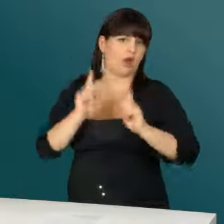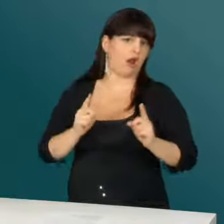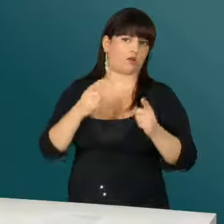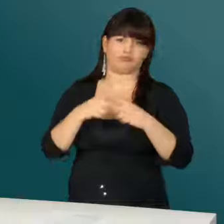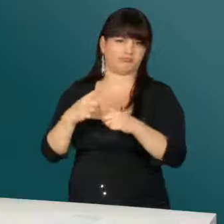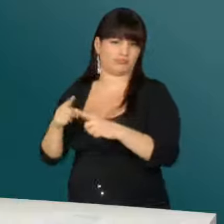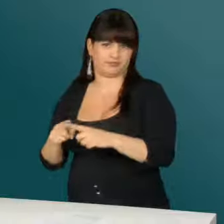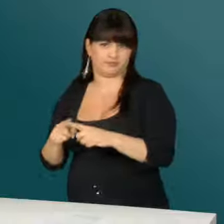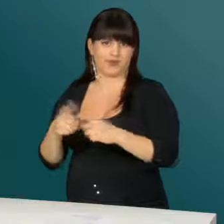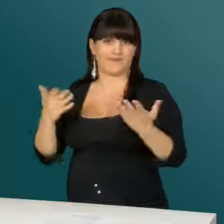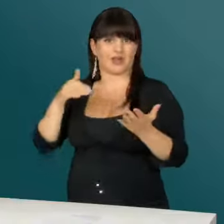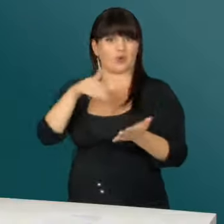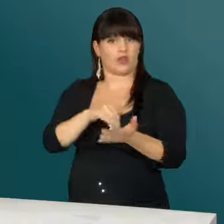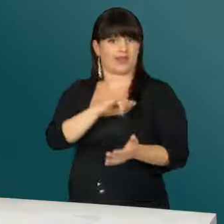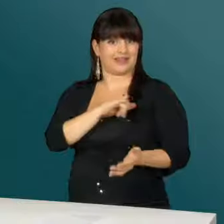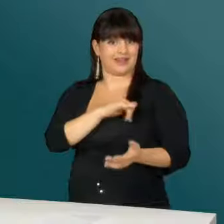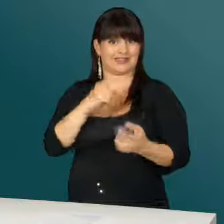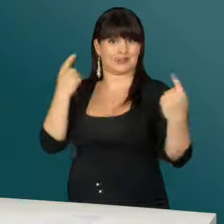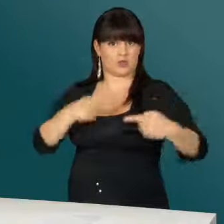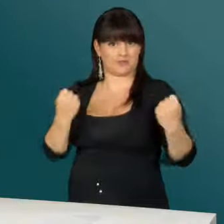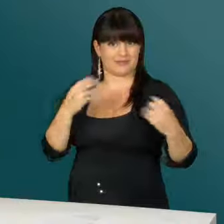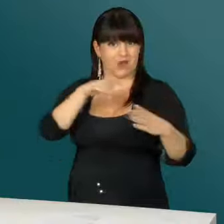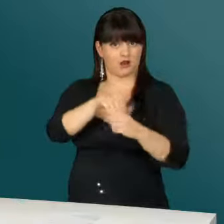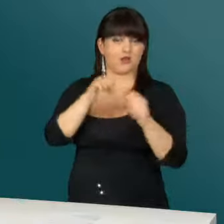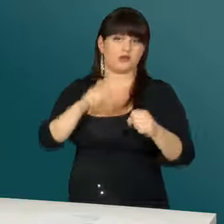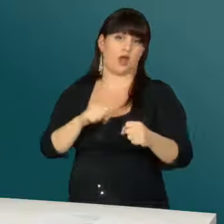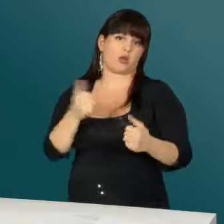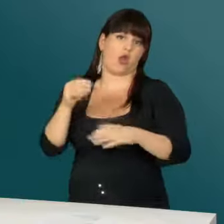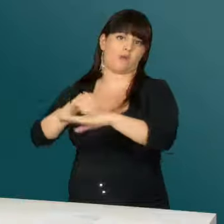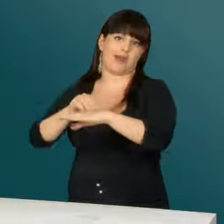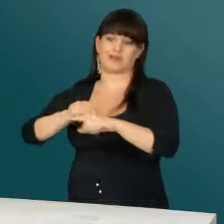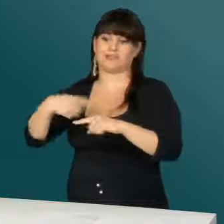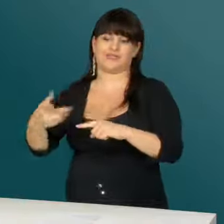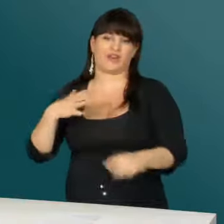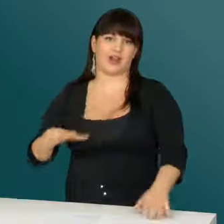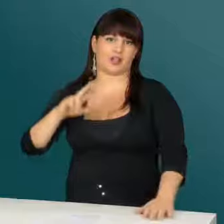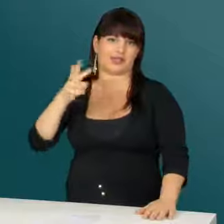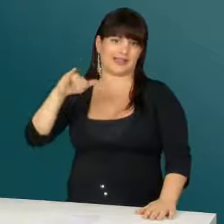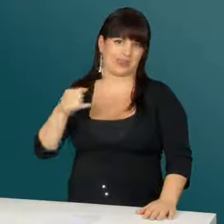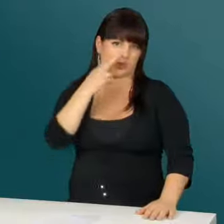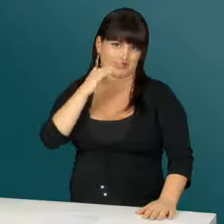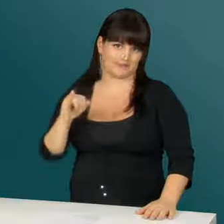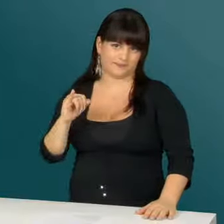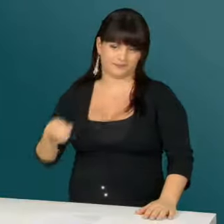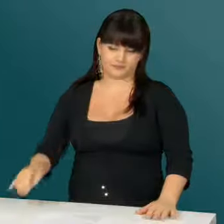Barbetrieb, Unterhaltung und mehr angeboten. Wer noch an einem Turnier teilnehmen möchte, kann sich noch bis am Freitag, 3. Juni anmelden.